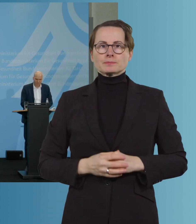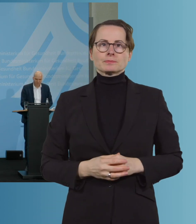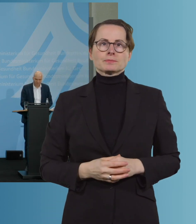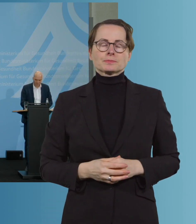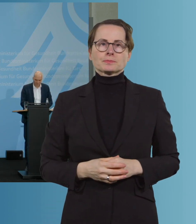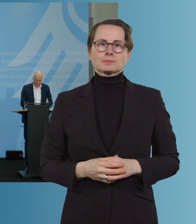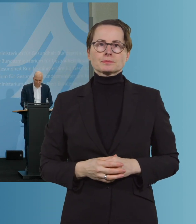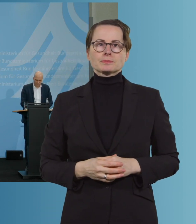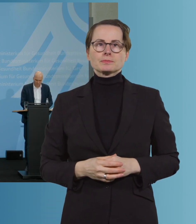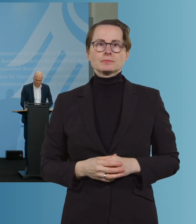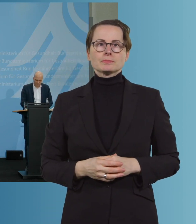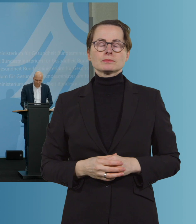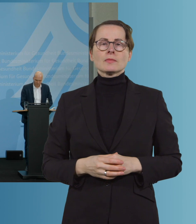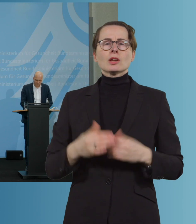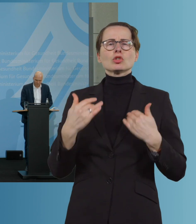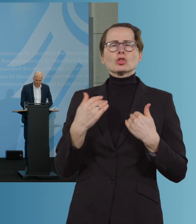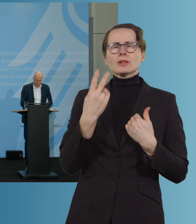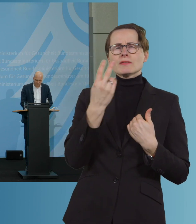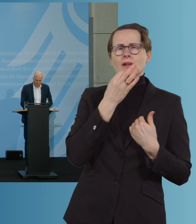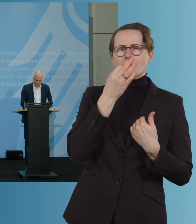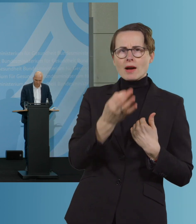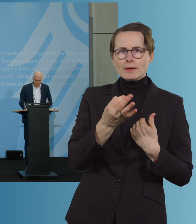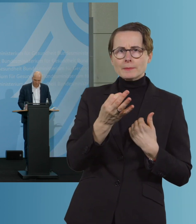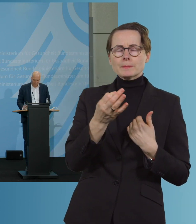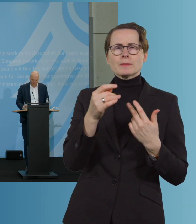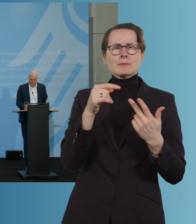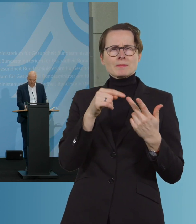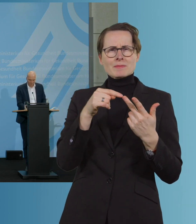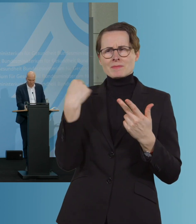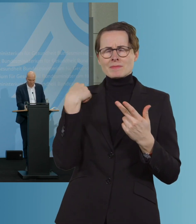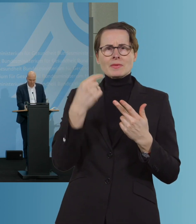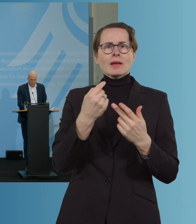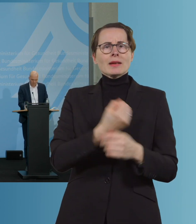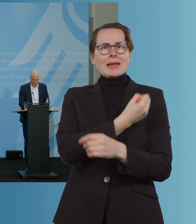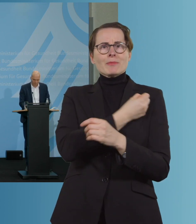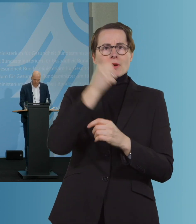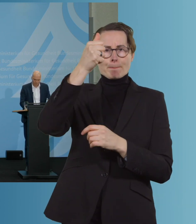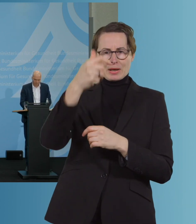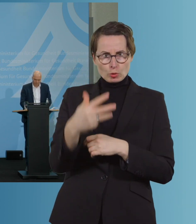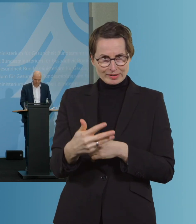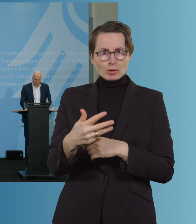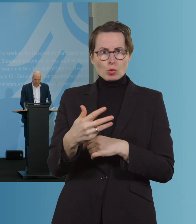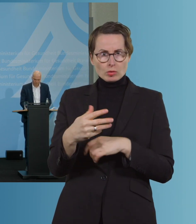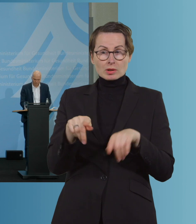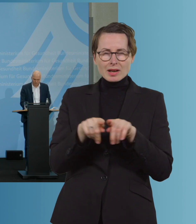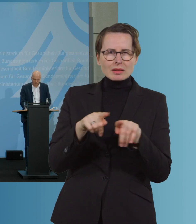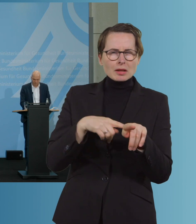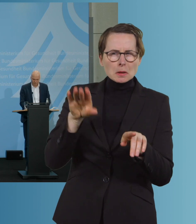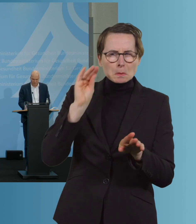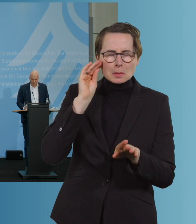Herr Spahn, ich habe zwei Fragen. Einmal zu der neuen Impfpriorisierung und gleichzeitigen Berichten, dass es doch in vielen Bundesländern offenbar Leute gibt, die sich an